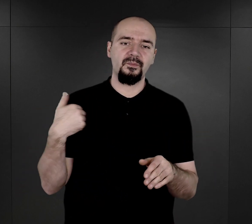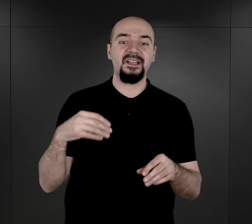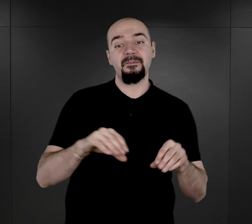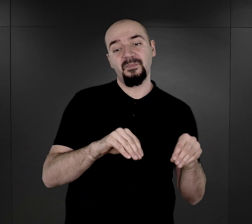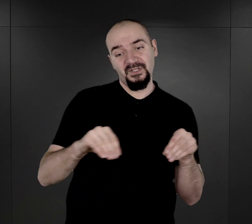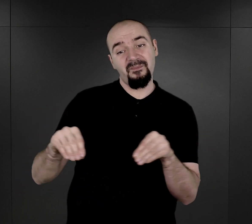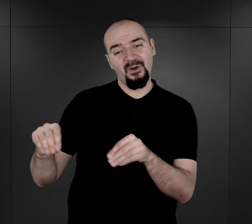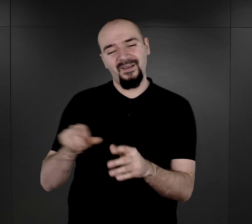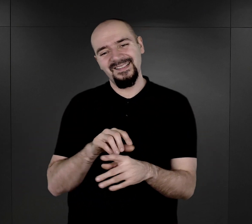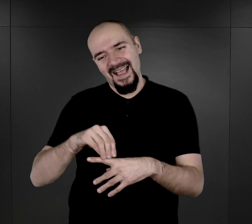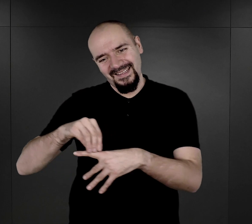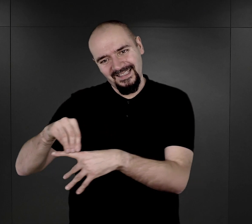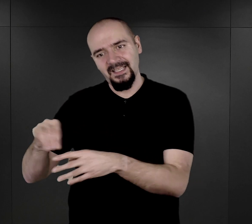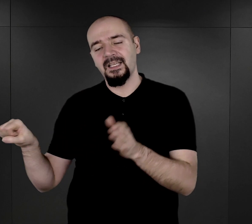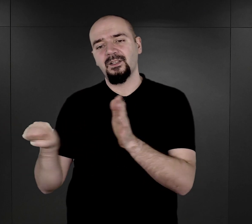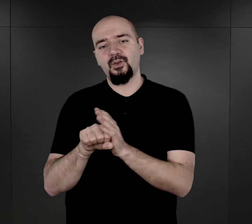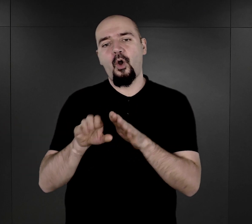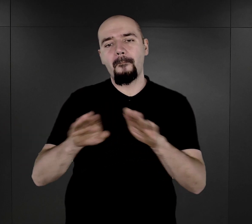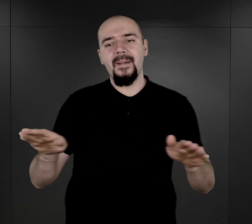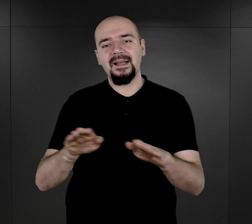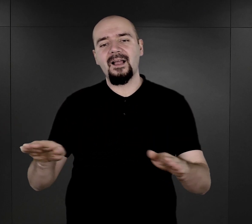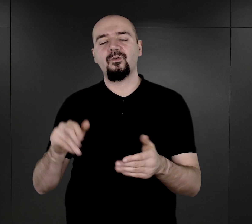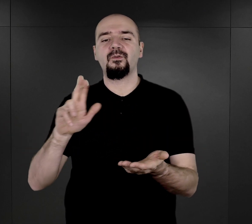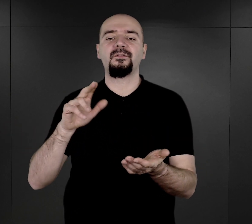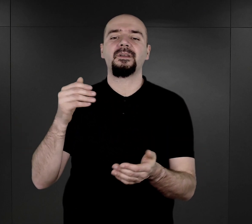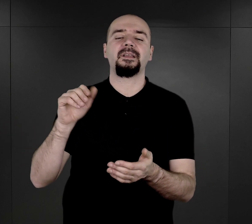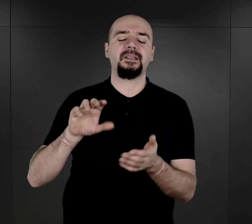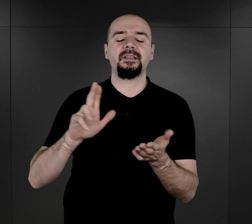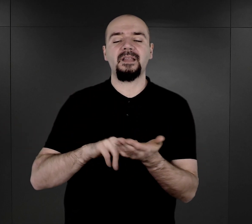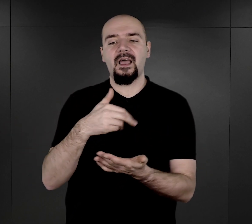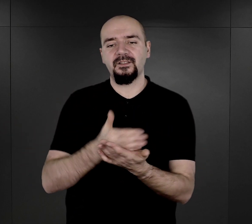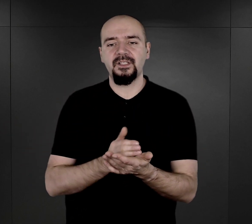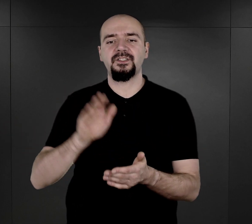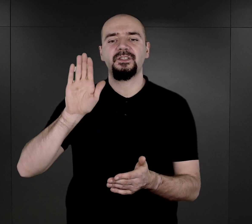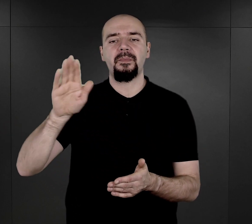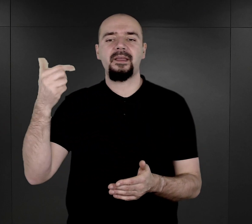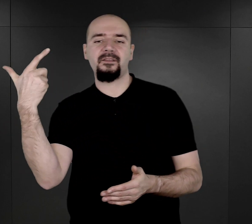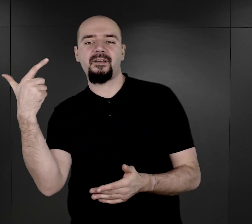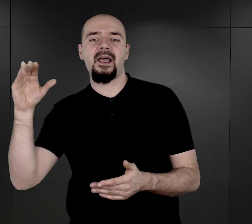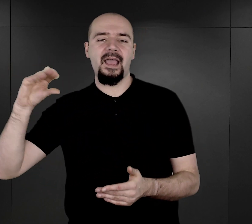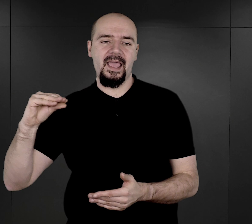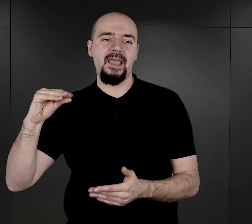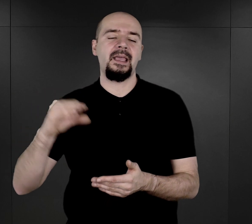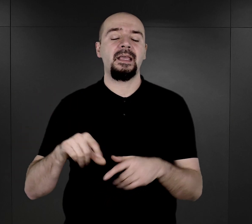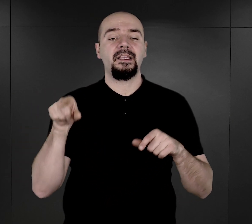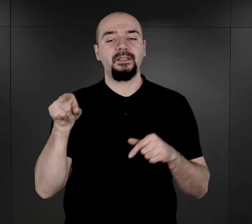do baraków znajdujących się na odcinku B2N. I tutaj w pamięci